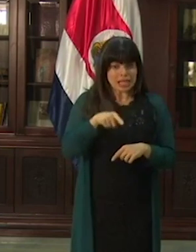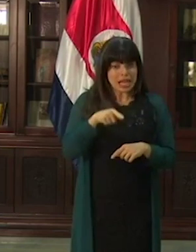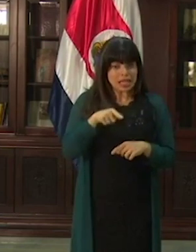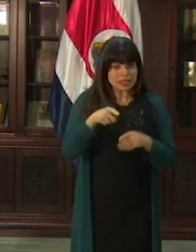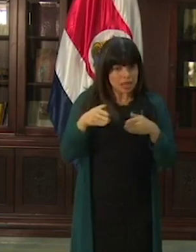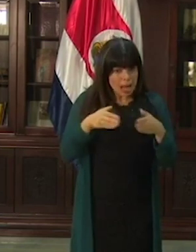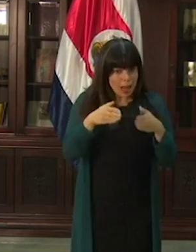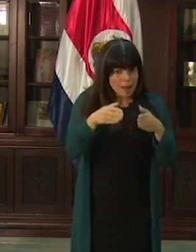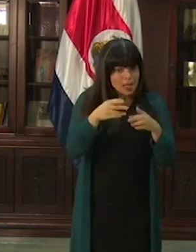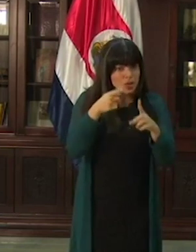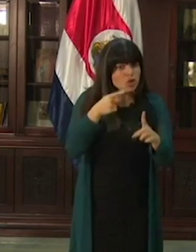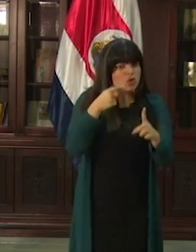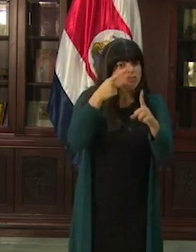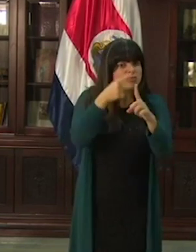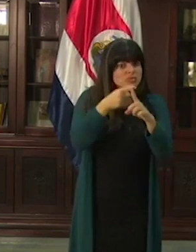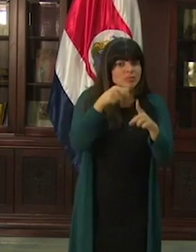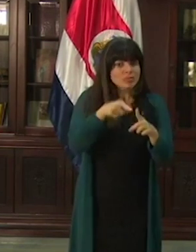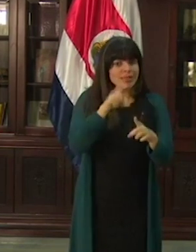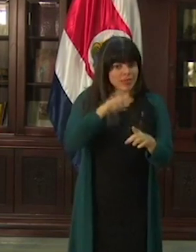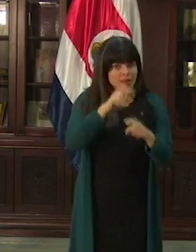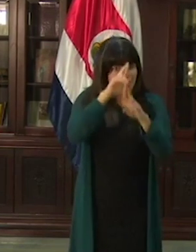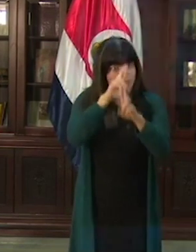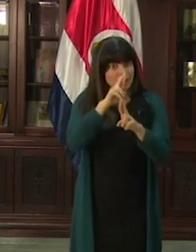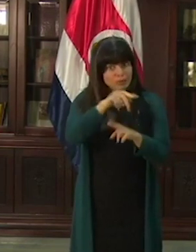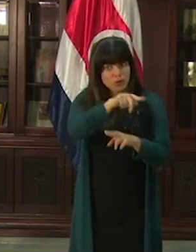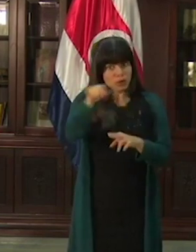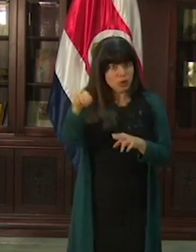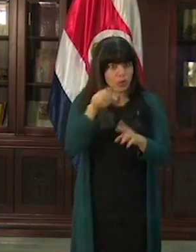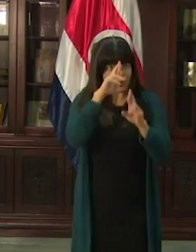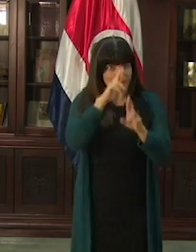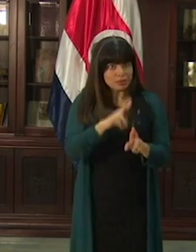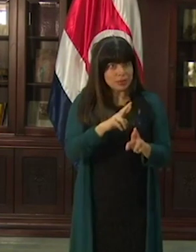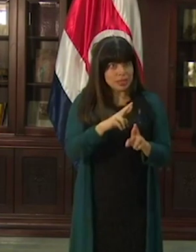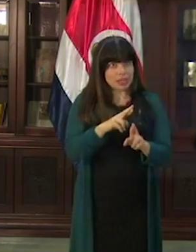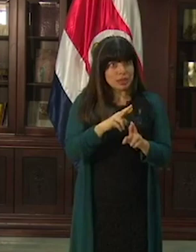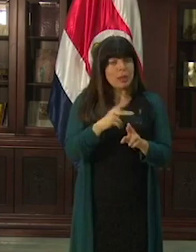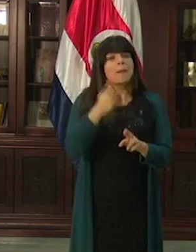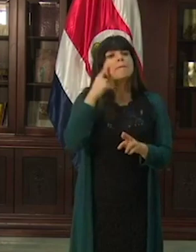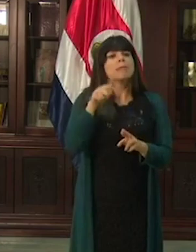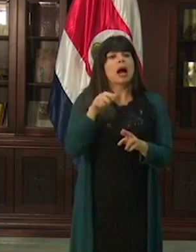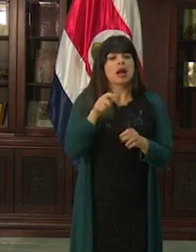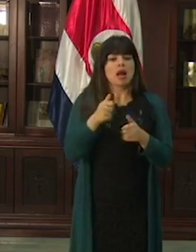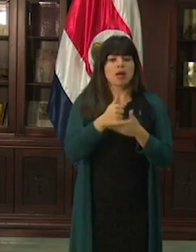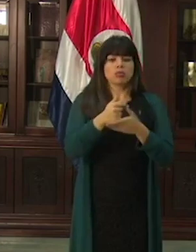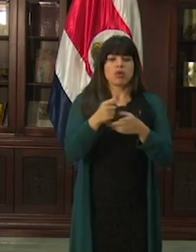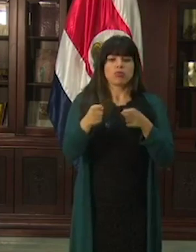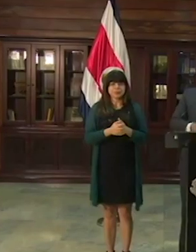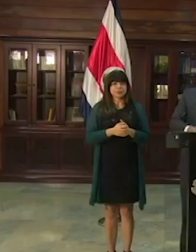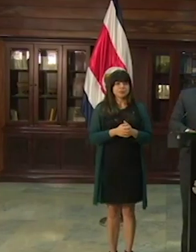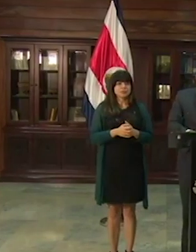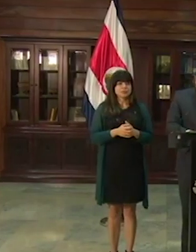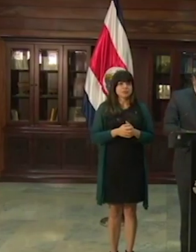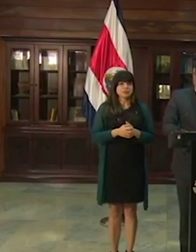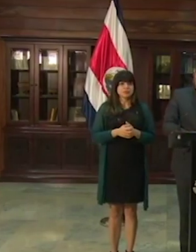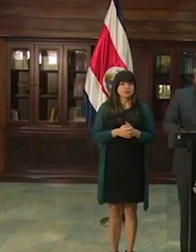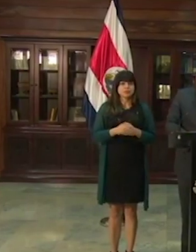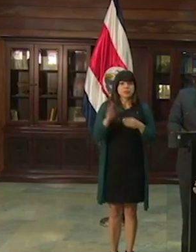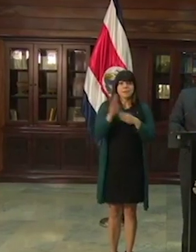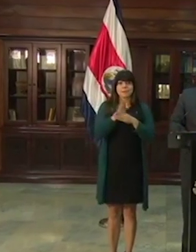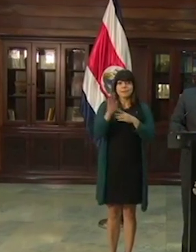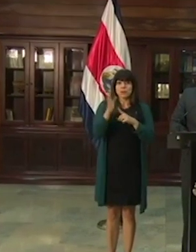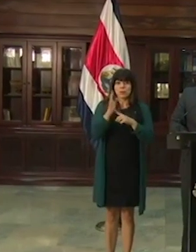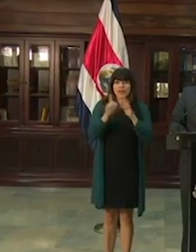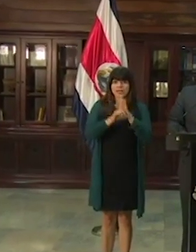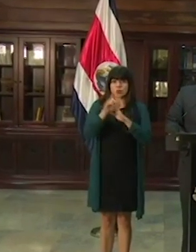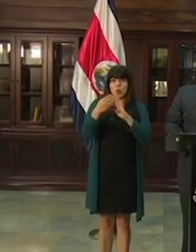encausada y está encausada para ser respetada y para moderar dichos salarios. El Banco Popular